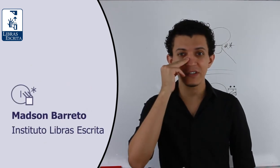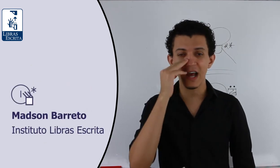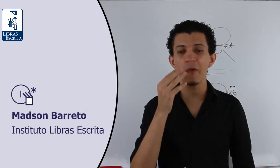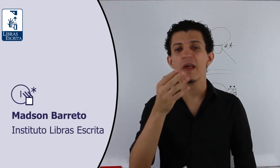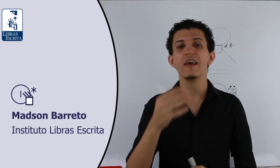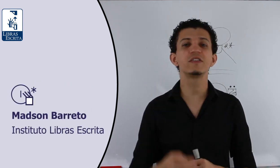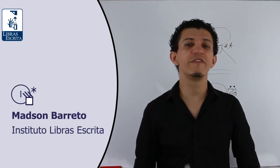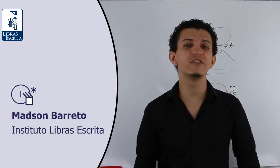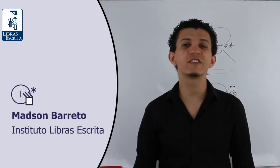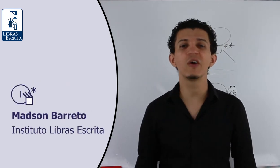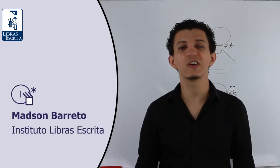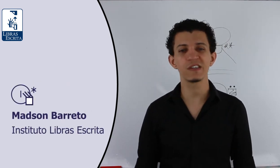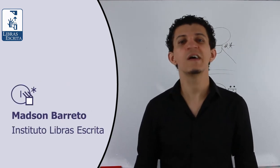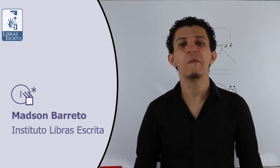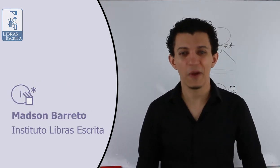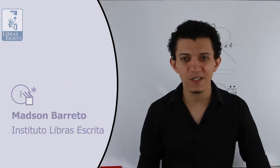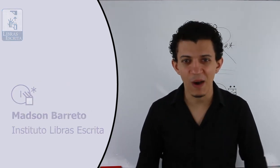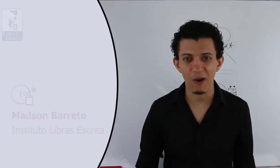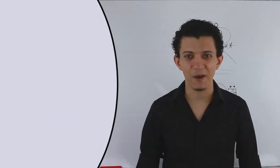meu sinal. E eu te vejo, então, em nossa próxima aula.